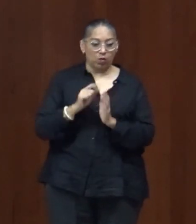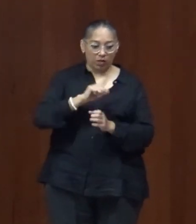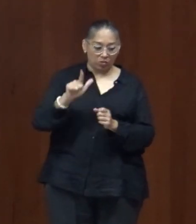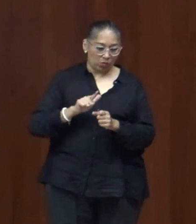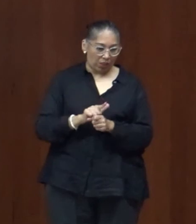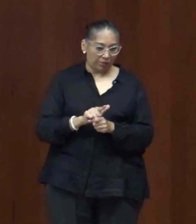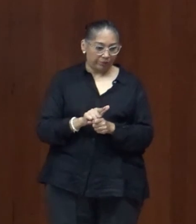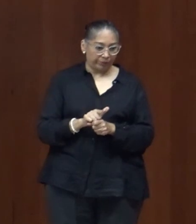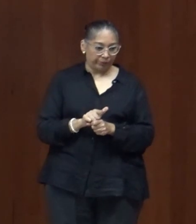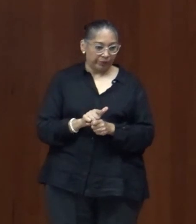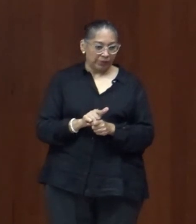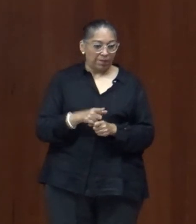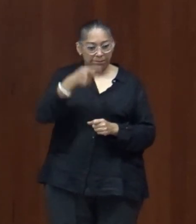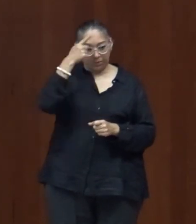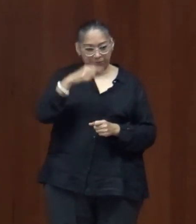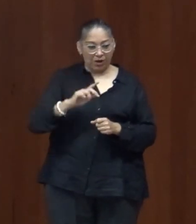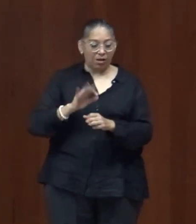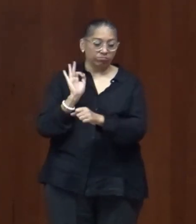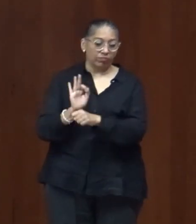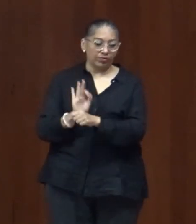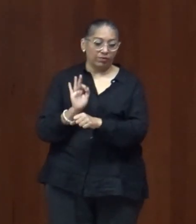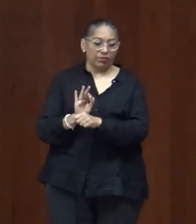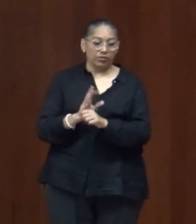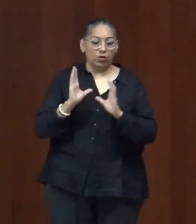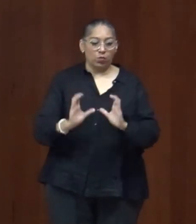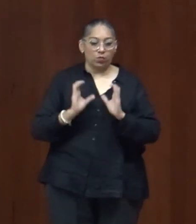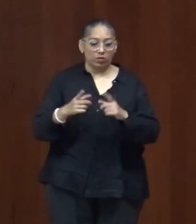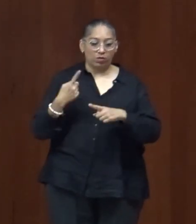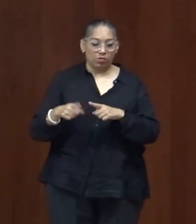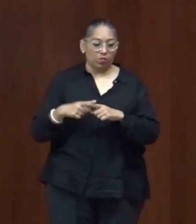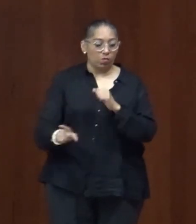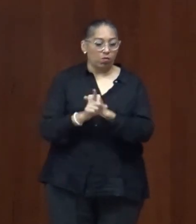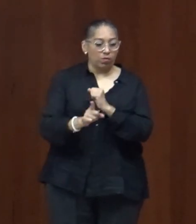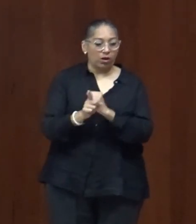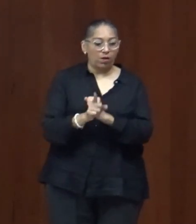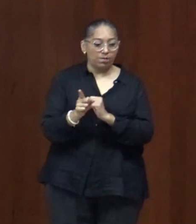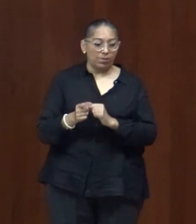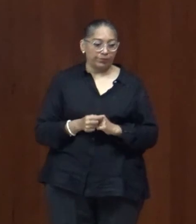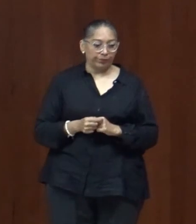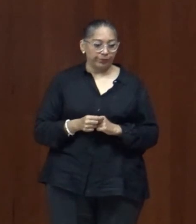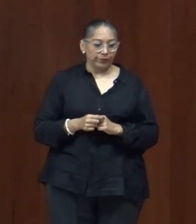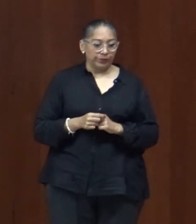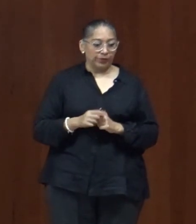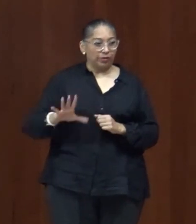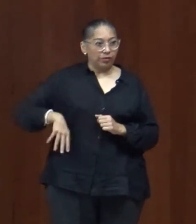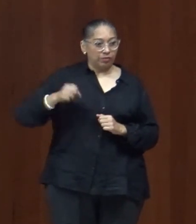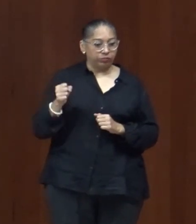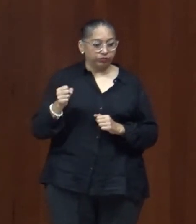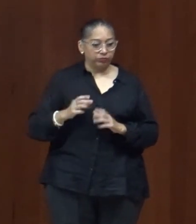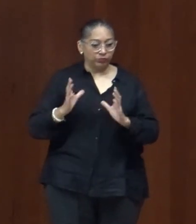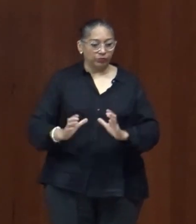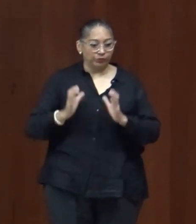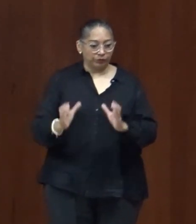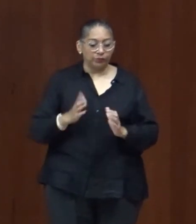enfrentarnos a lo que nos viene a todas las perturbaciones que podemos tener el otro tema es la prevención urbana